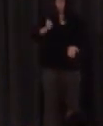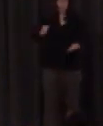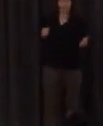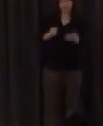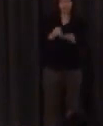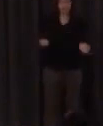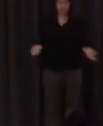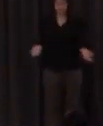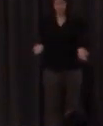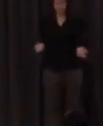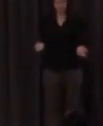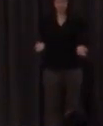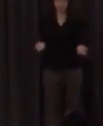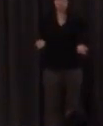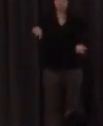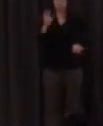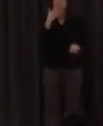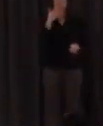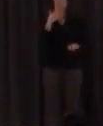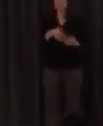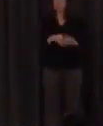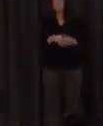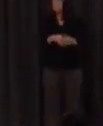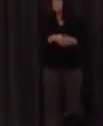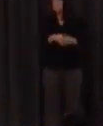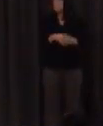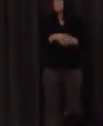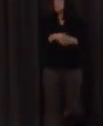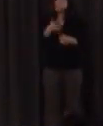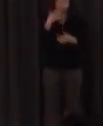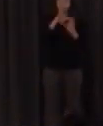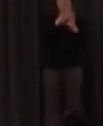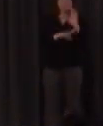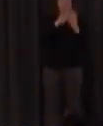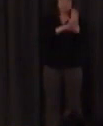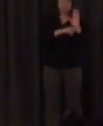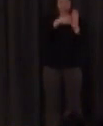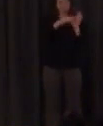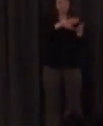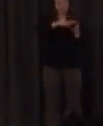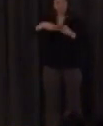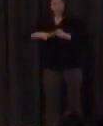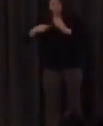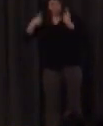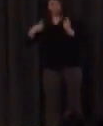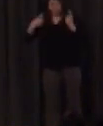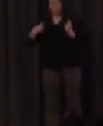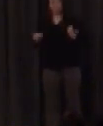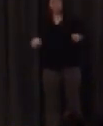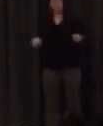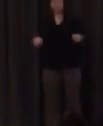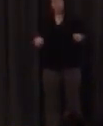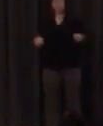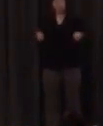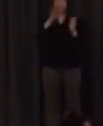sacáis fuera es porque o por ejemplo porque le vais a hacer una adaptación curricular en la mayor parte de las ocasiones y